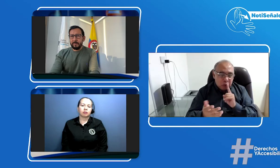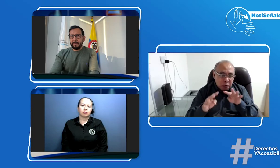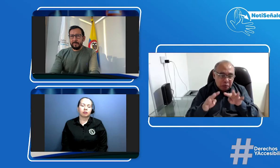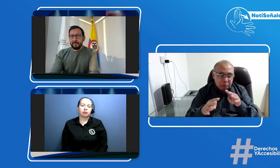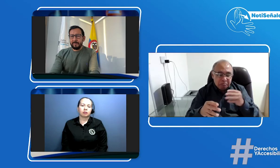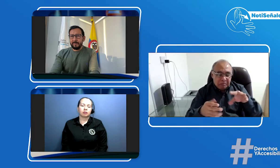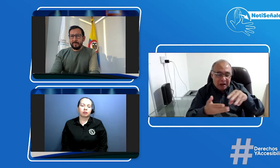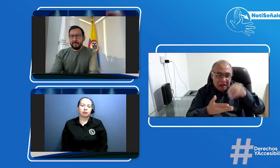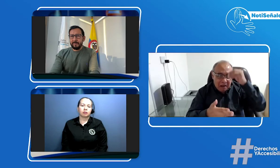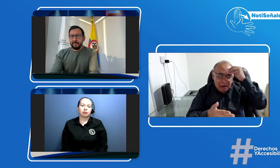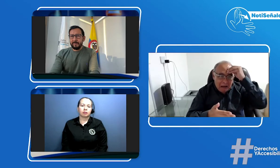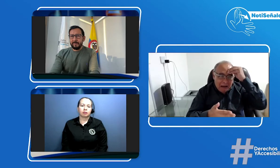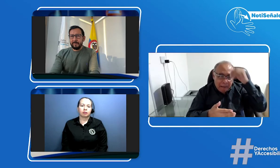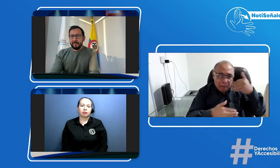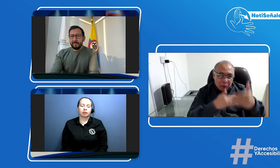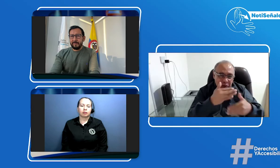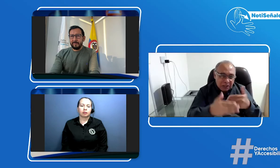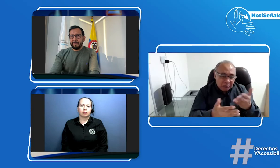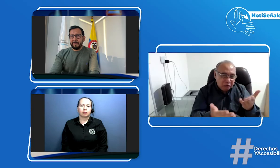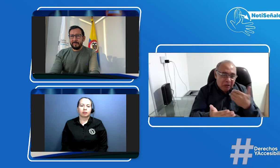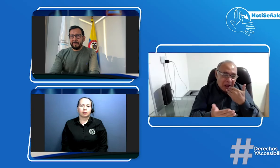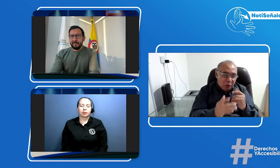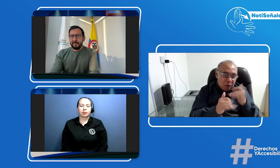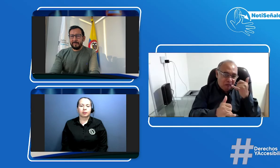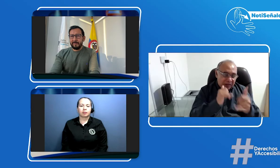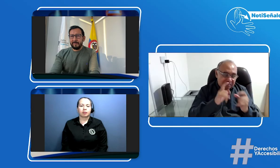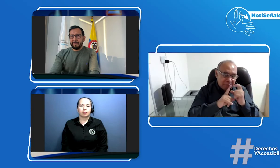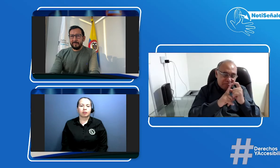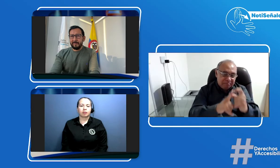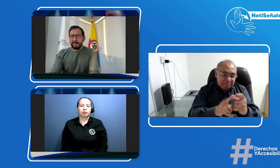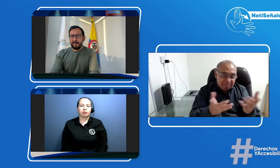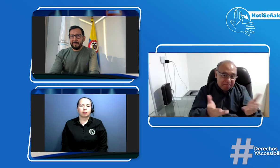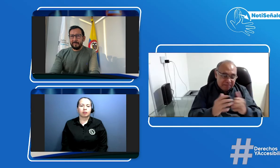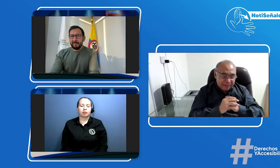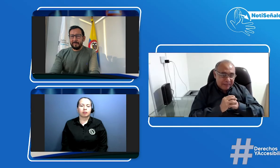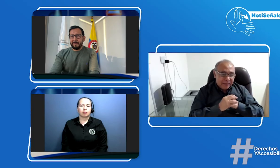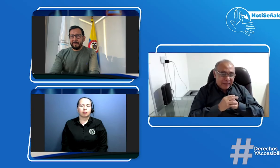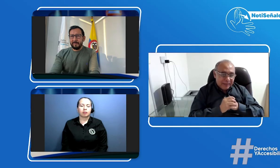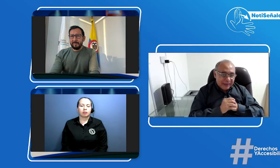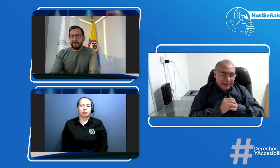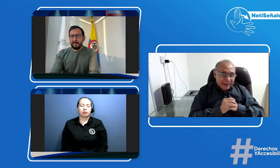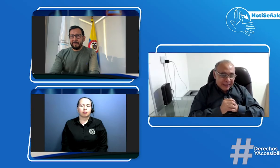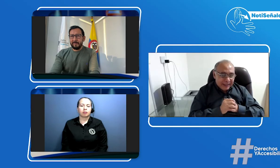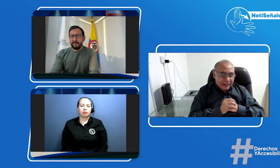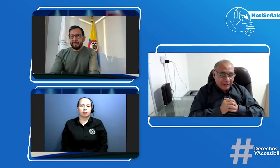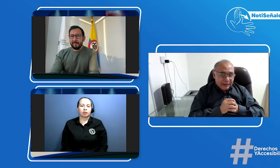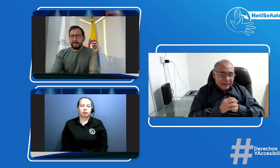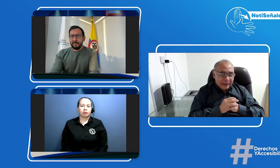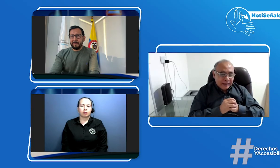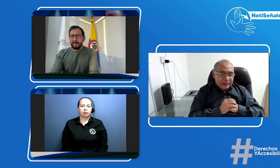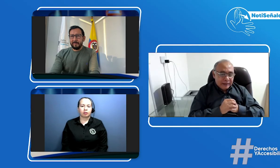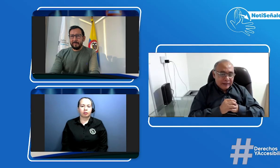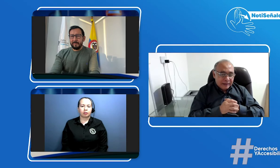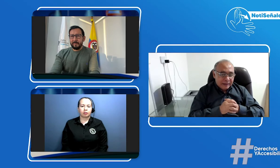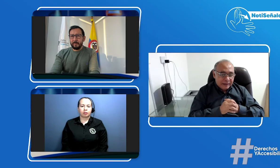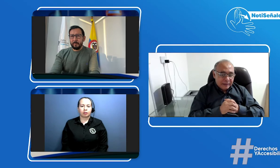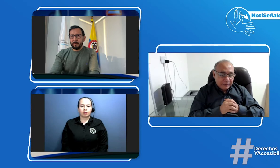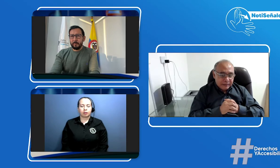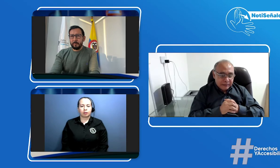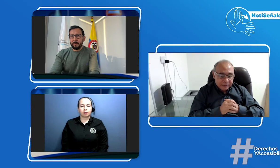nos dé sus últimas palabras y a este respecto y también sobre el aprendizaje que se ha tenido con todo este proceso con la comunidad